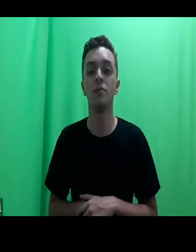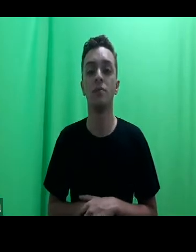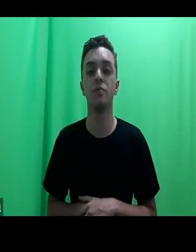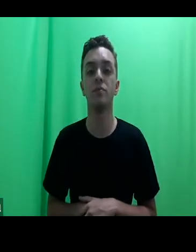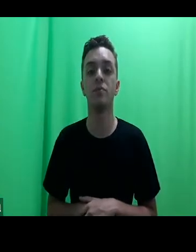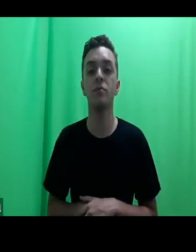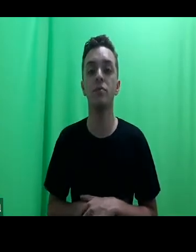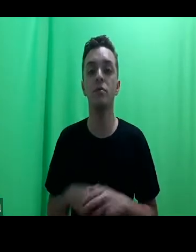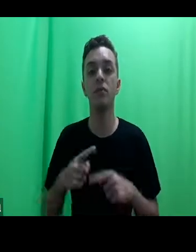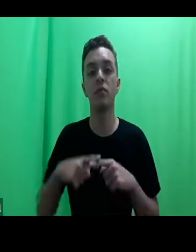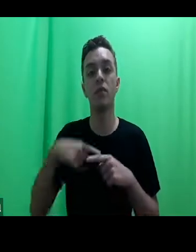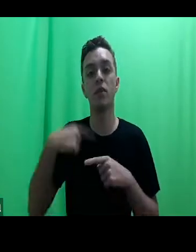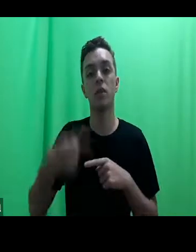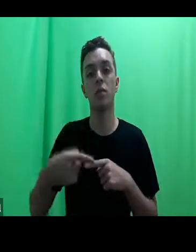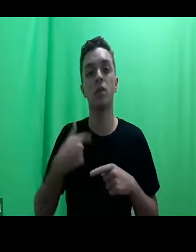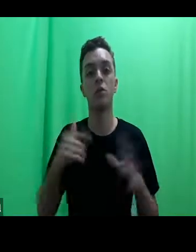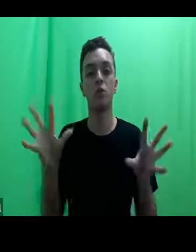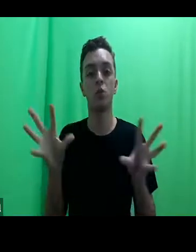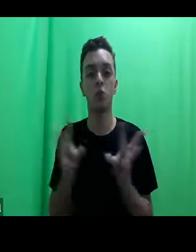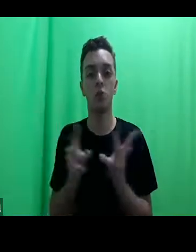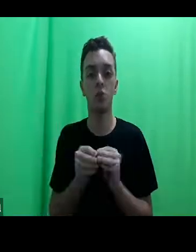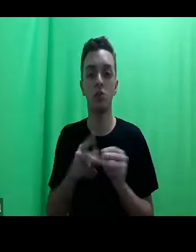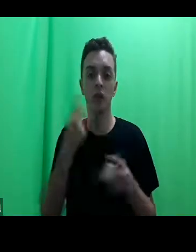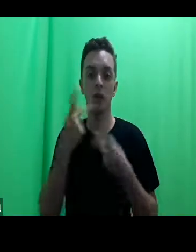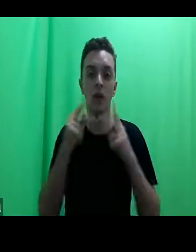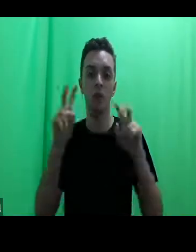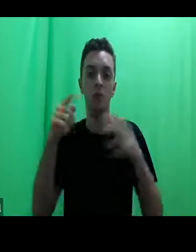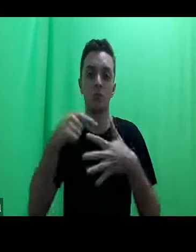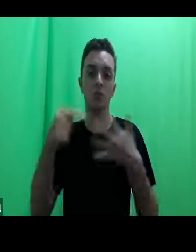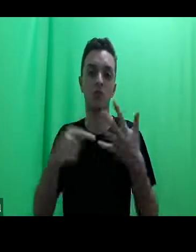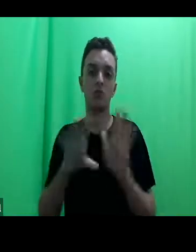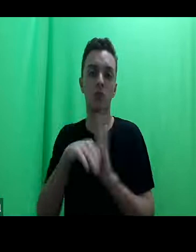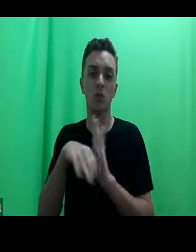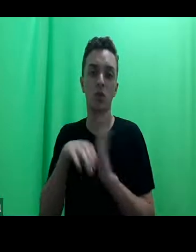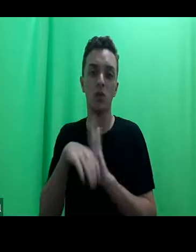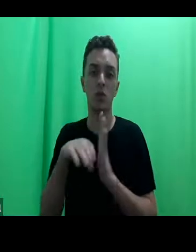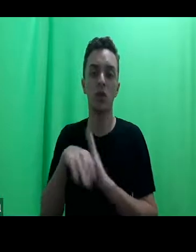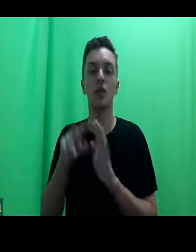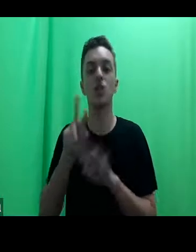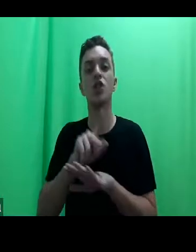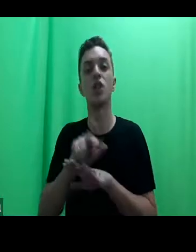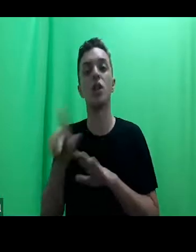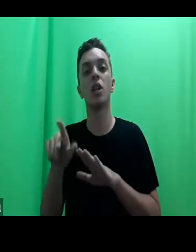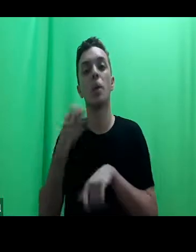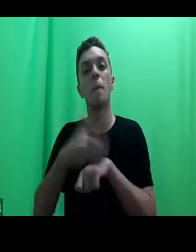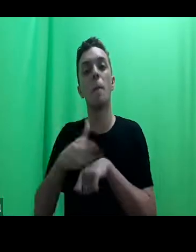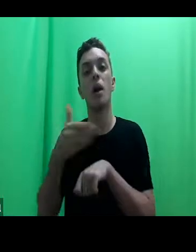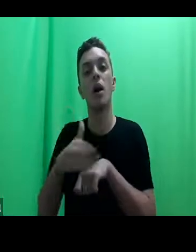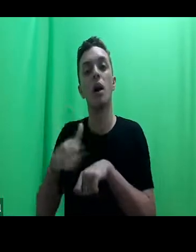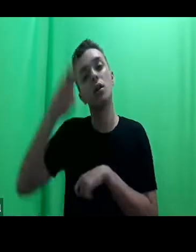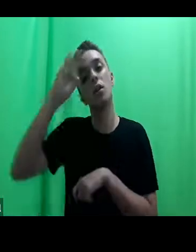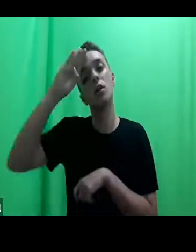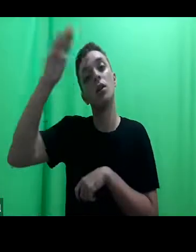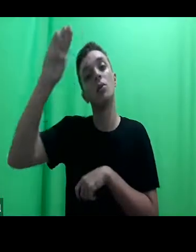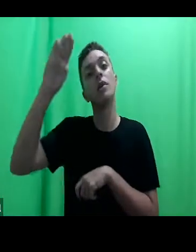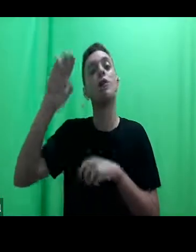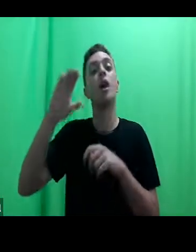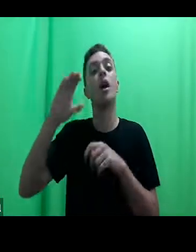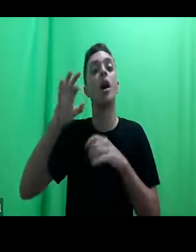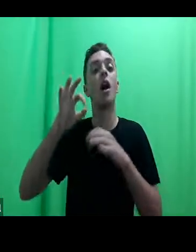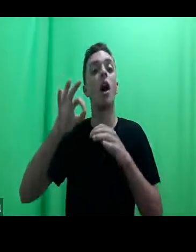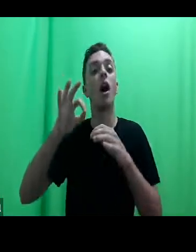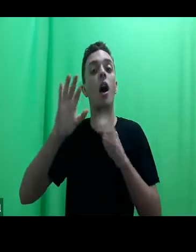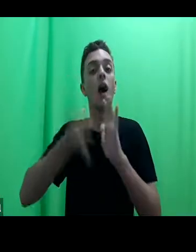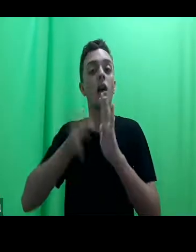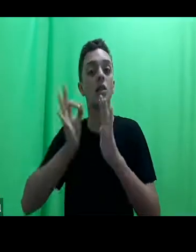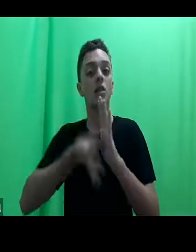vou brevemente abordar os contornos conceituais das diferentes práticas, principalmente as clínicas, como um exemplo